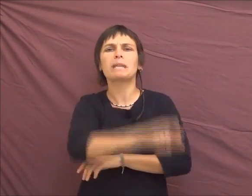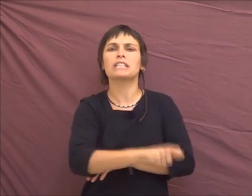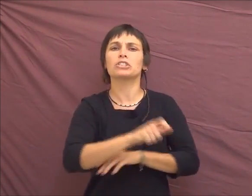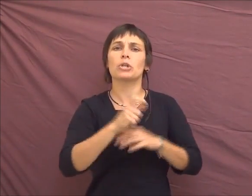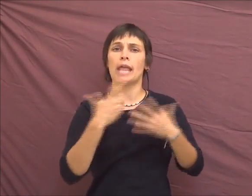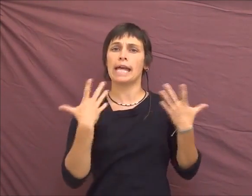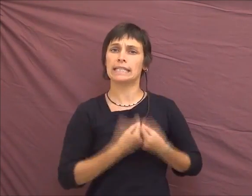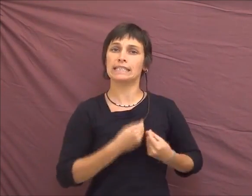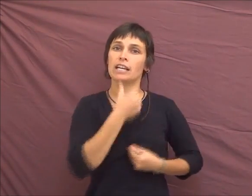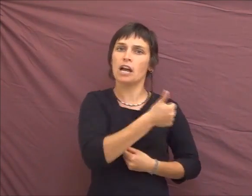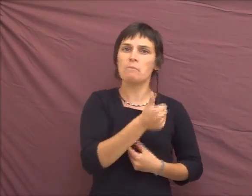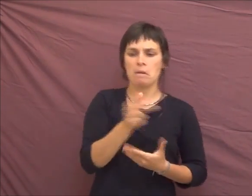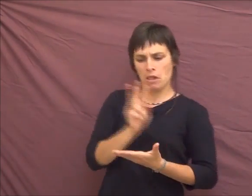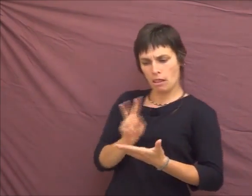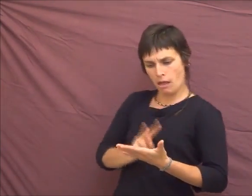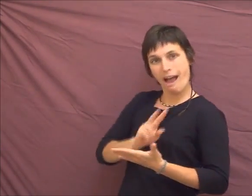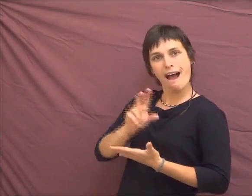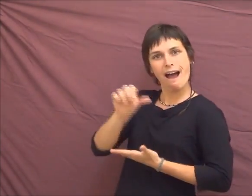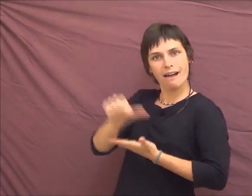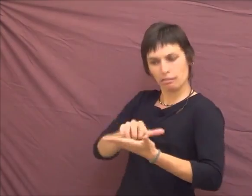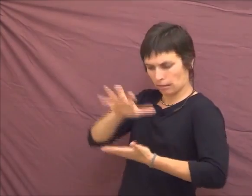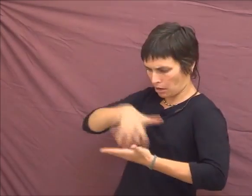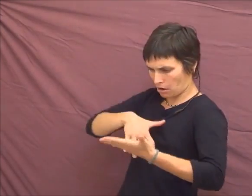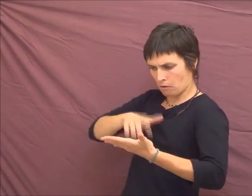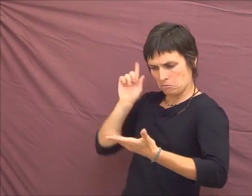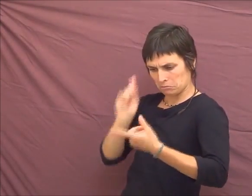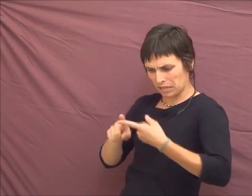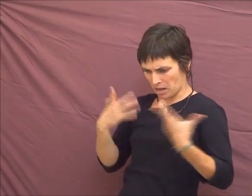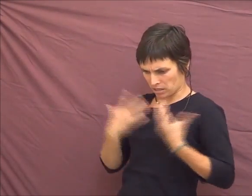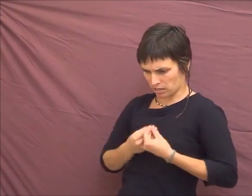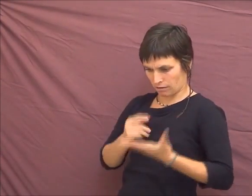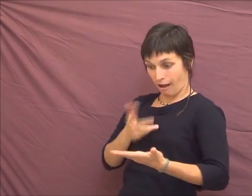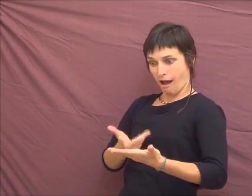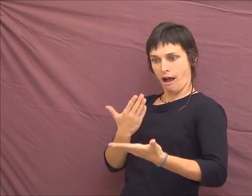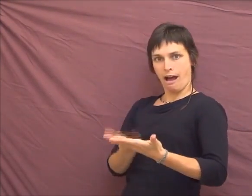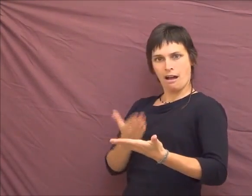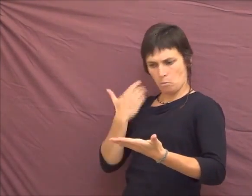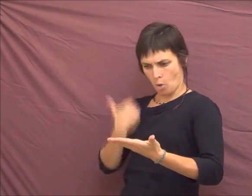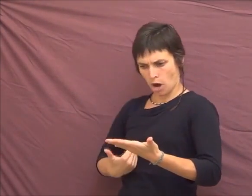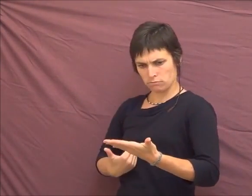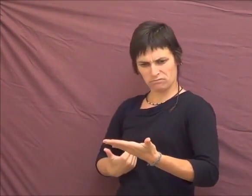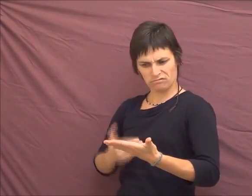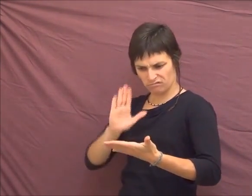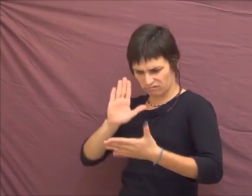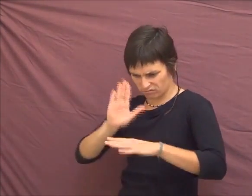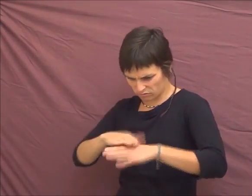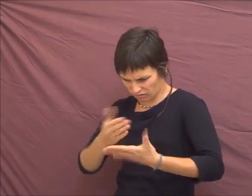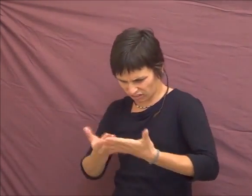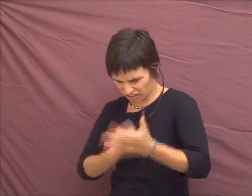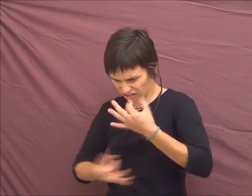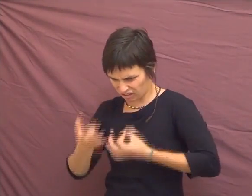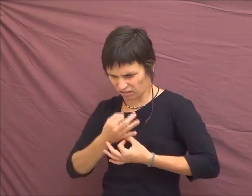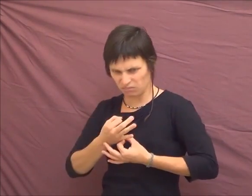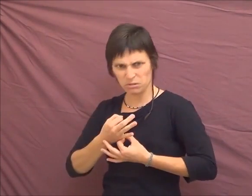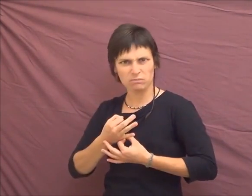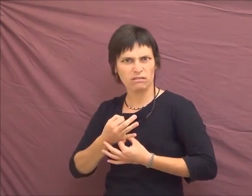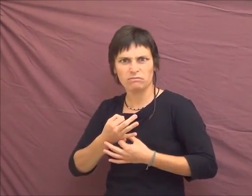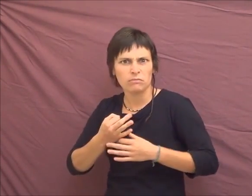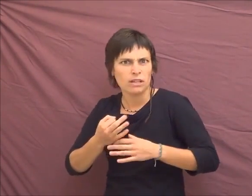article médical, c'est une américaine, elle lit un article médical sur les intersexes, et elle se dit, waouh, c'est moi, mais ils